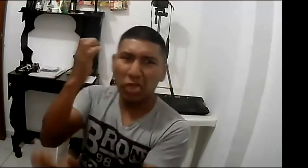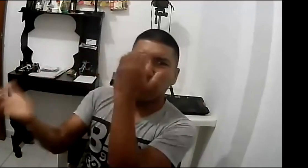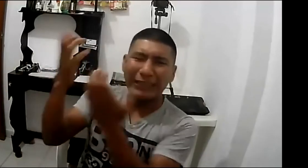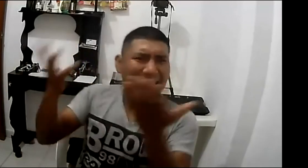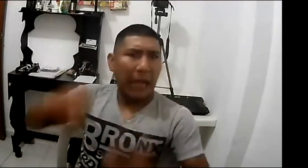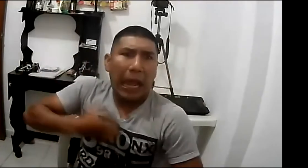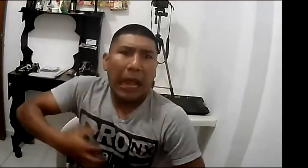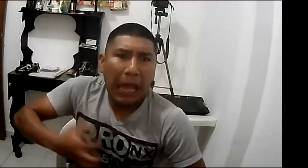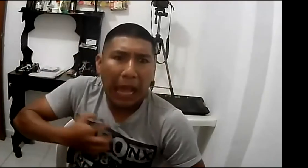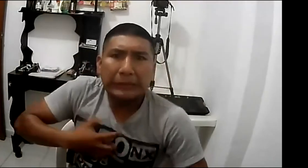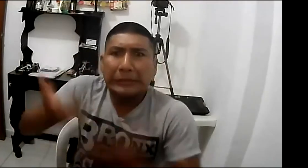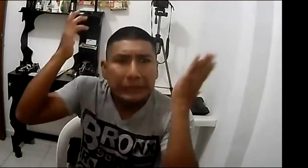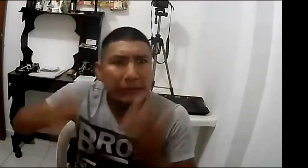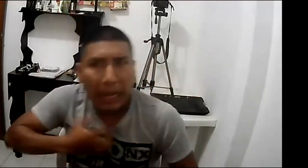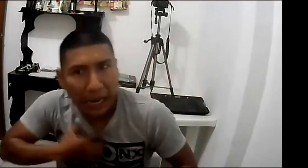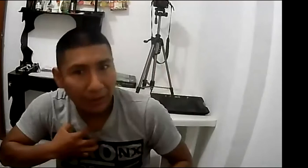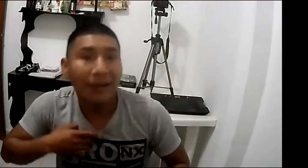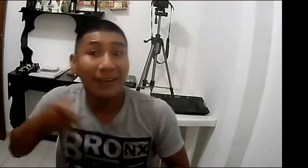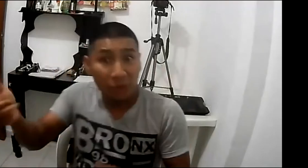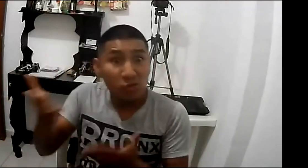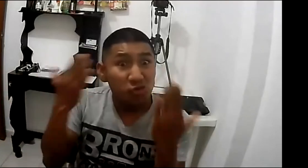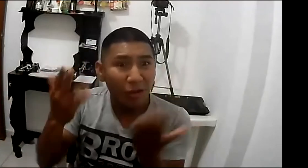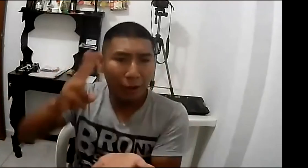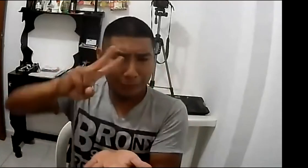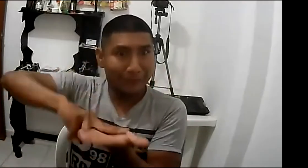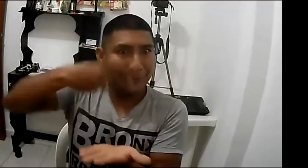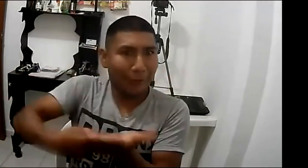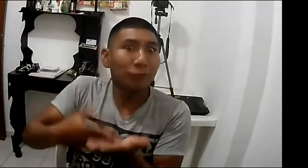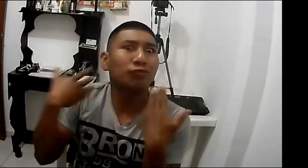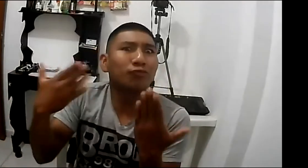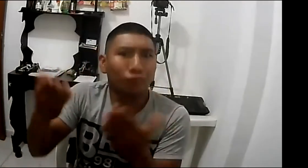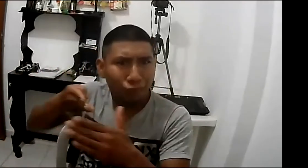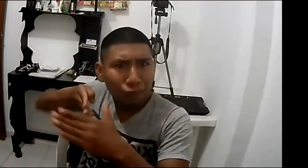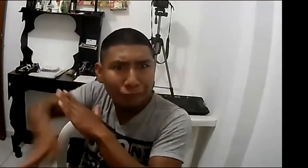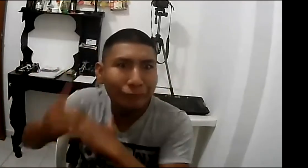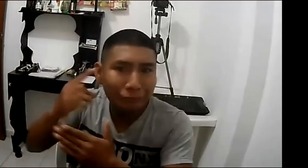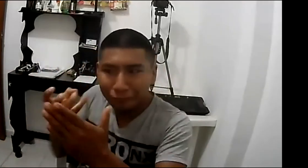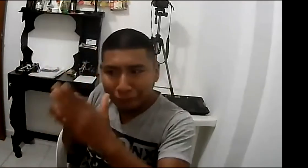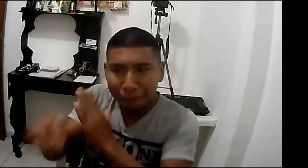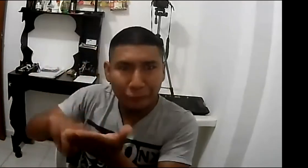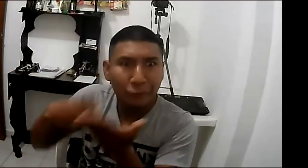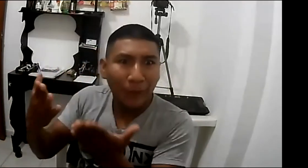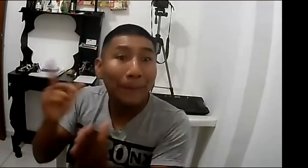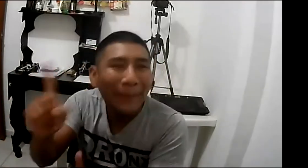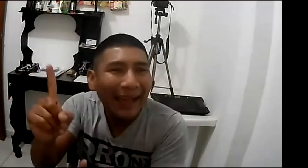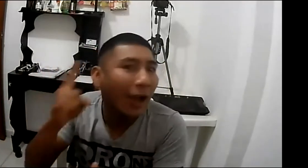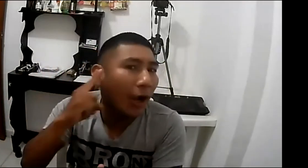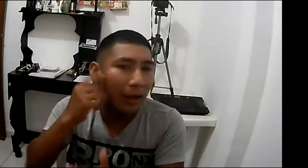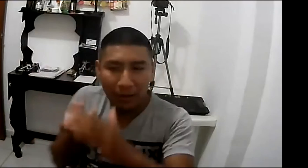difícil, que no se puede ingresar y que es la queja porque comúnmente la mayoría de los usuarios pueden usar, que cómo es posible que